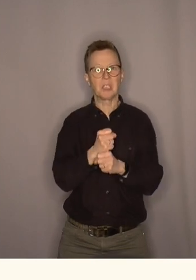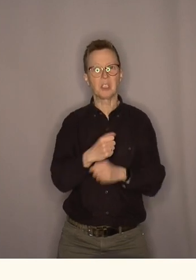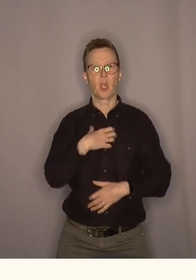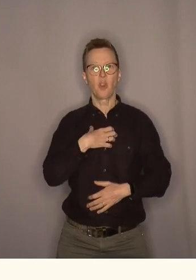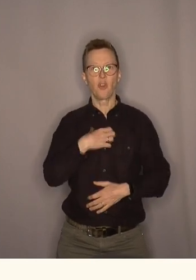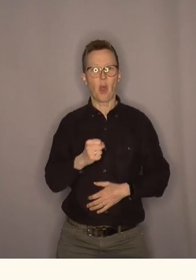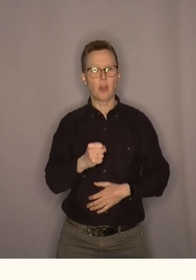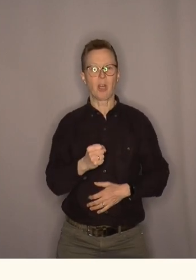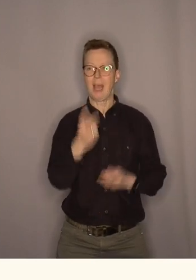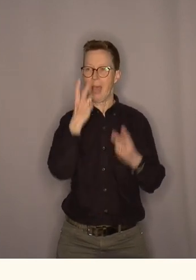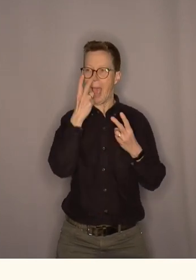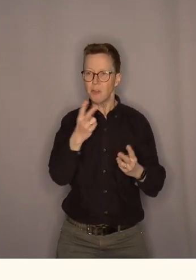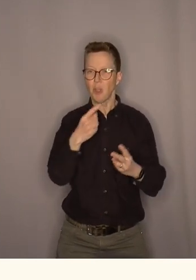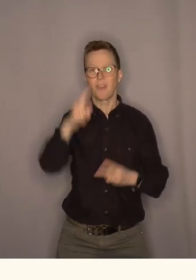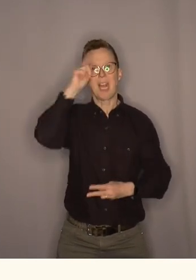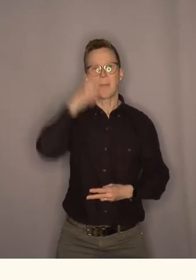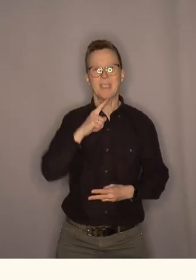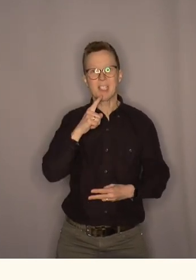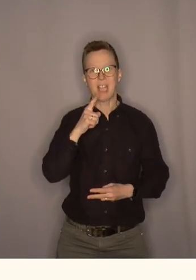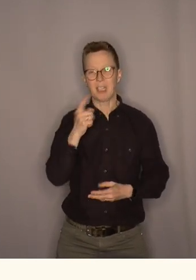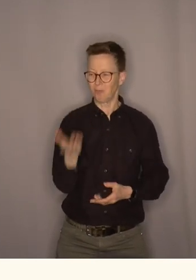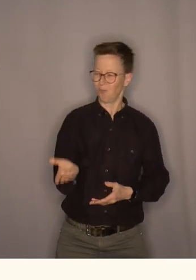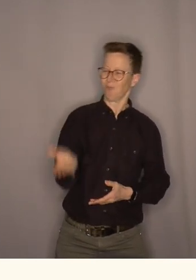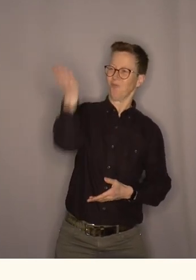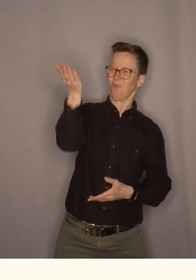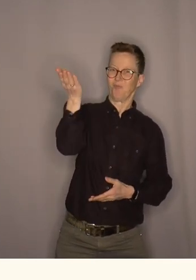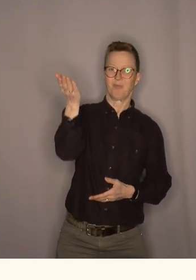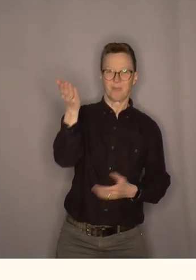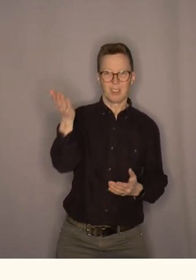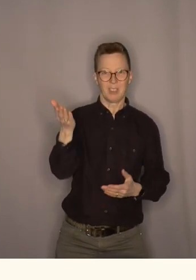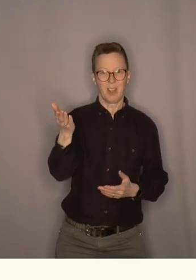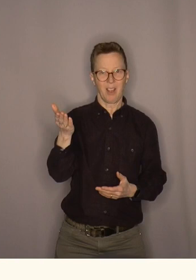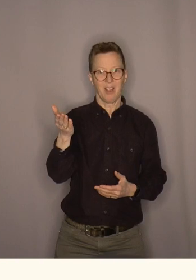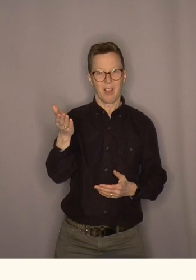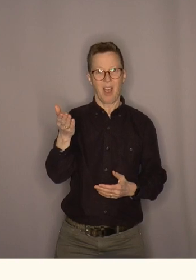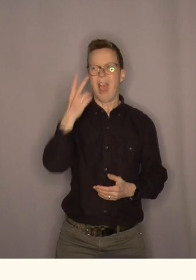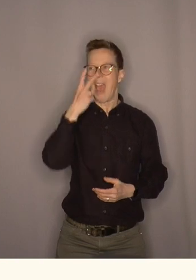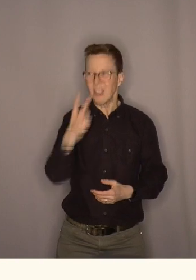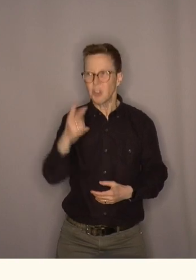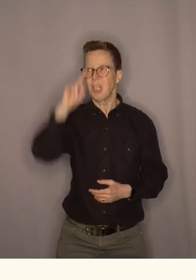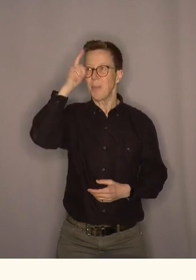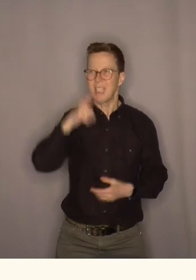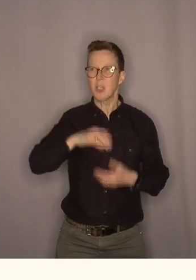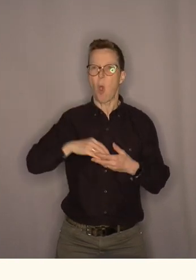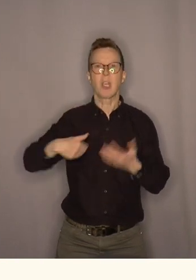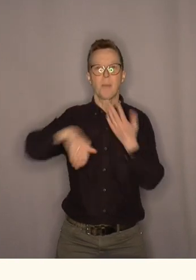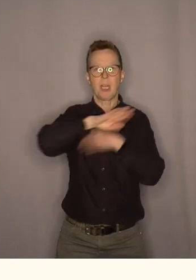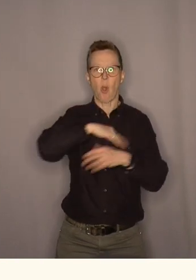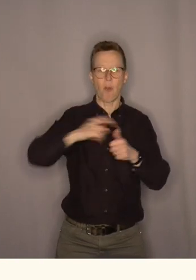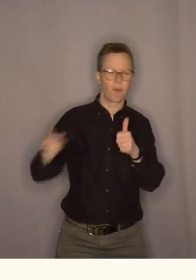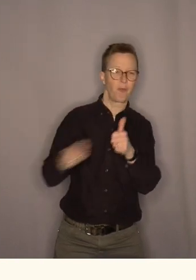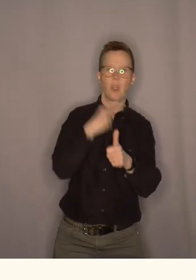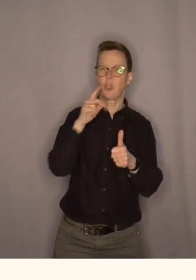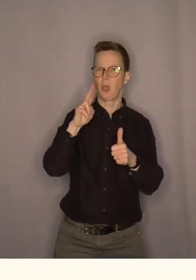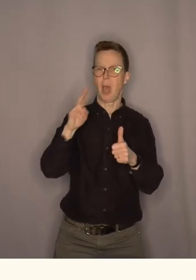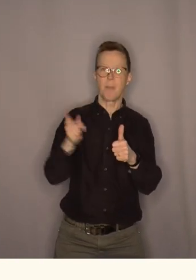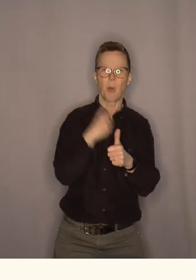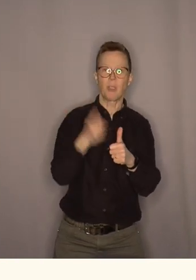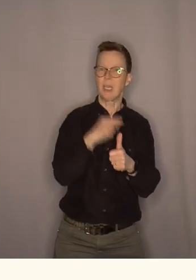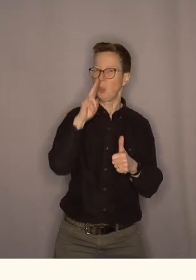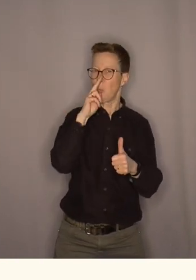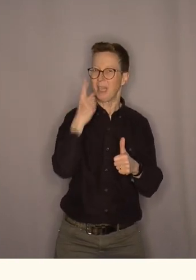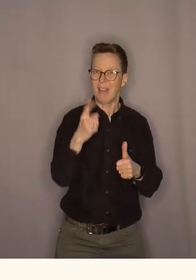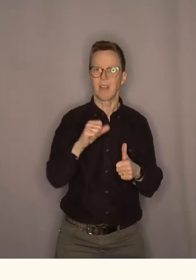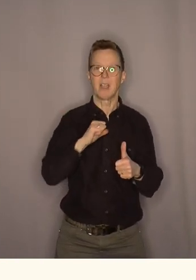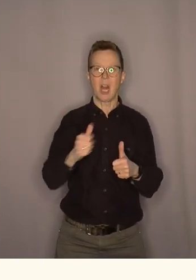sette hensynet til mennesker og der ser ingen men tør å sette hensynet til mennesker og miljø først uansett om de må takle